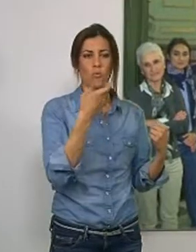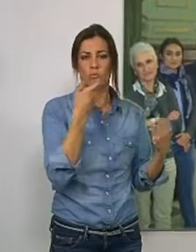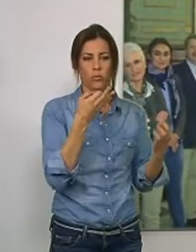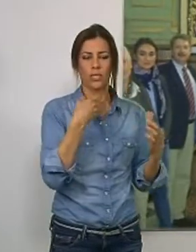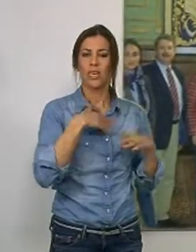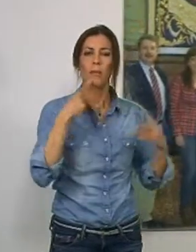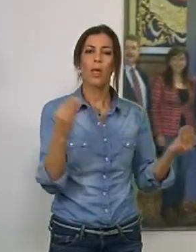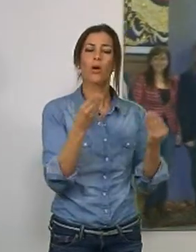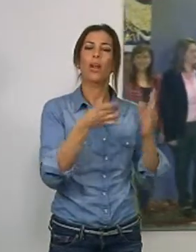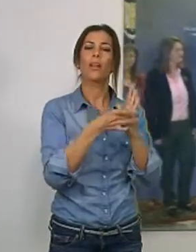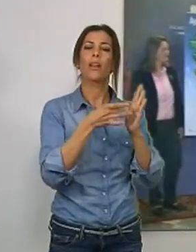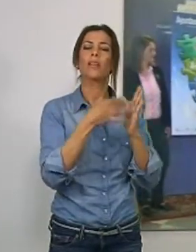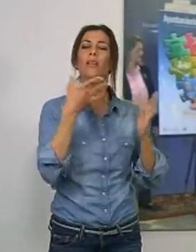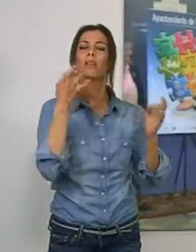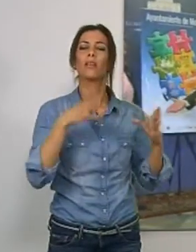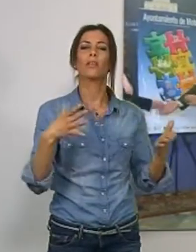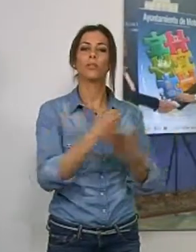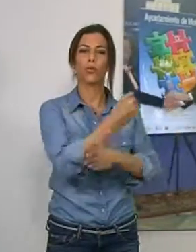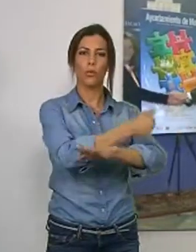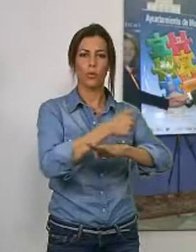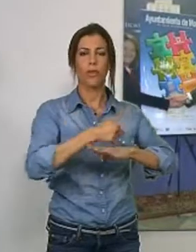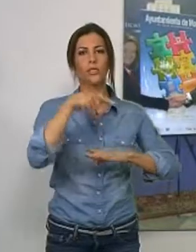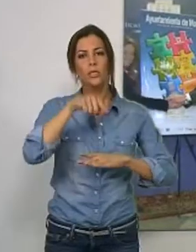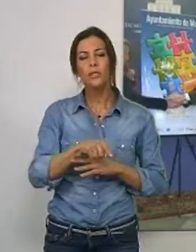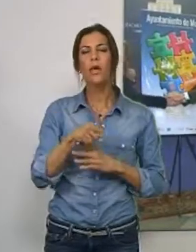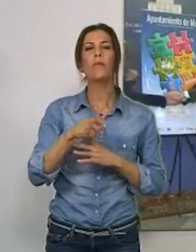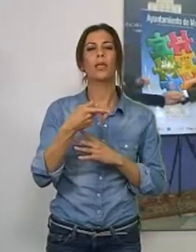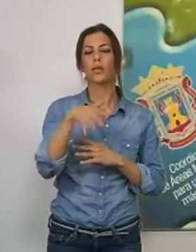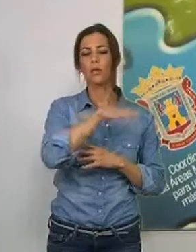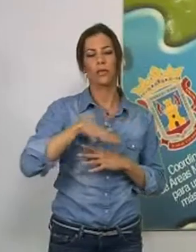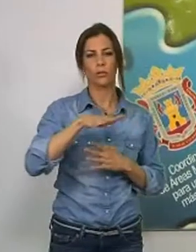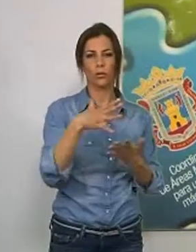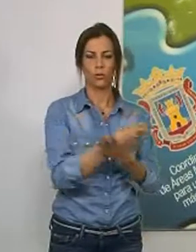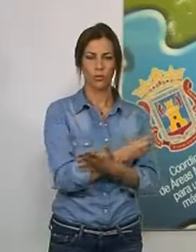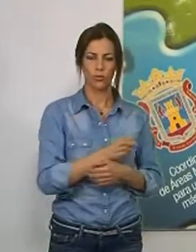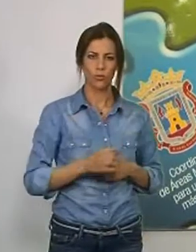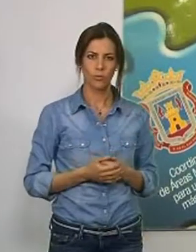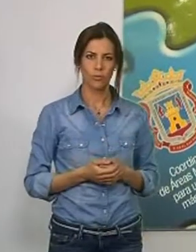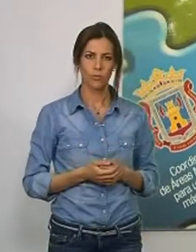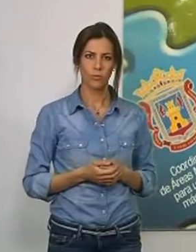sanitarios y mejorando la calidad de vida de los ciudadanos y la comunidad en su conjunto.